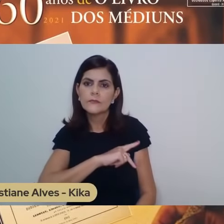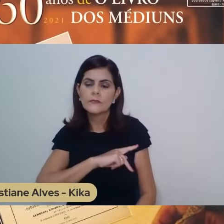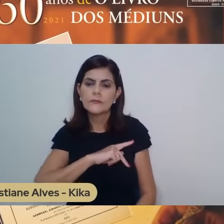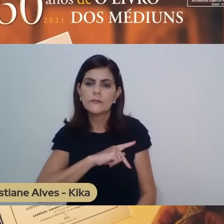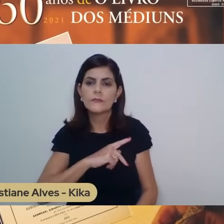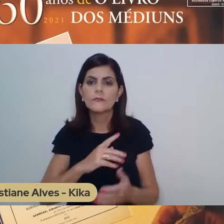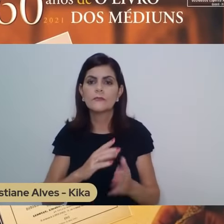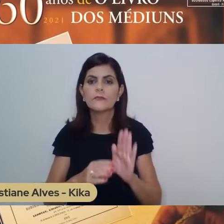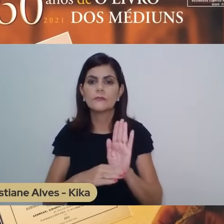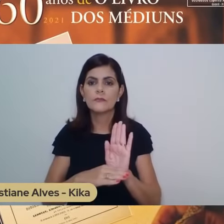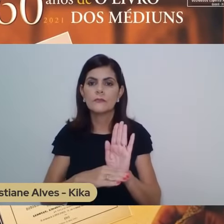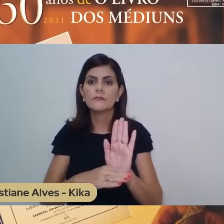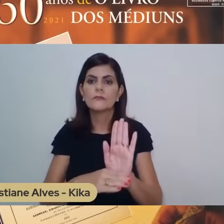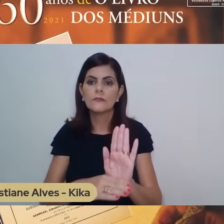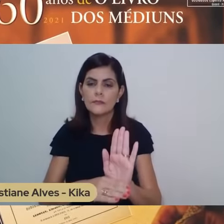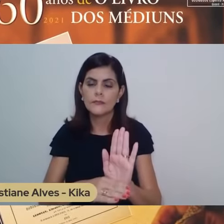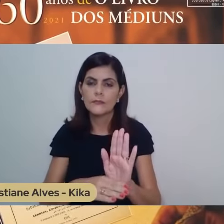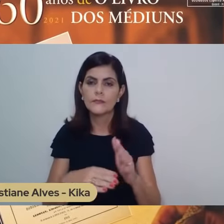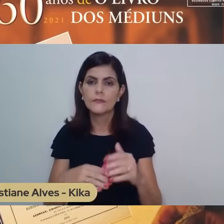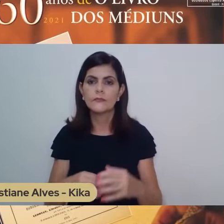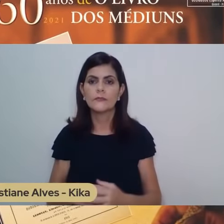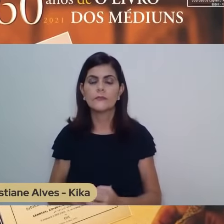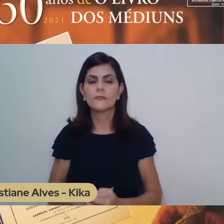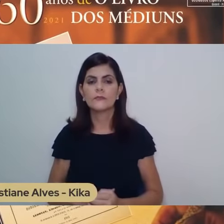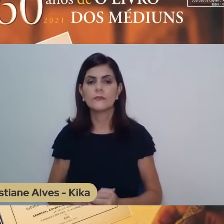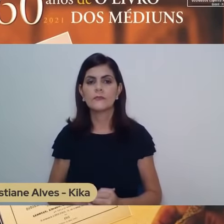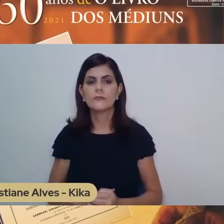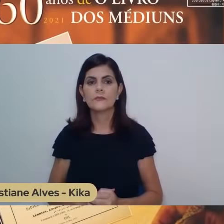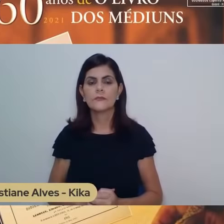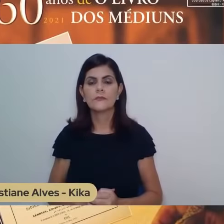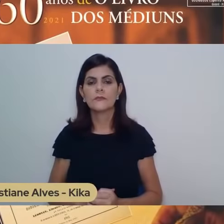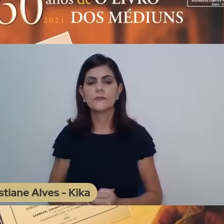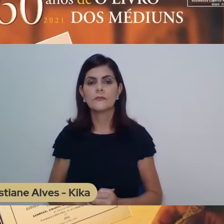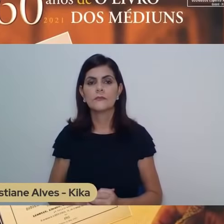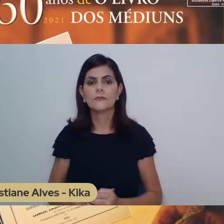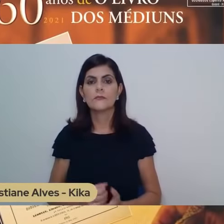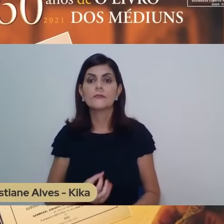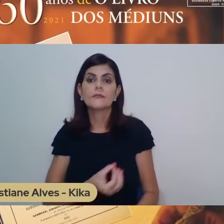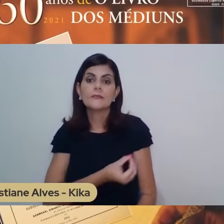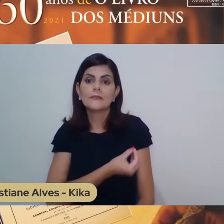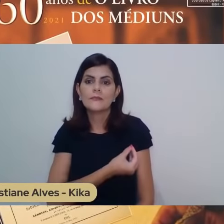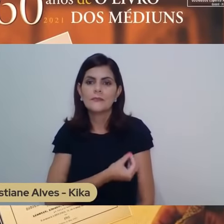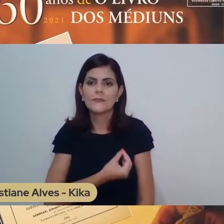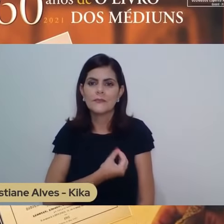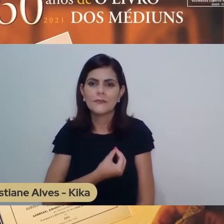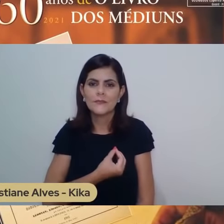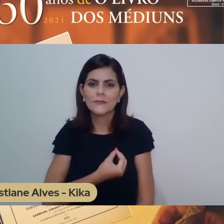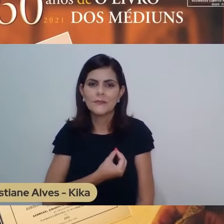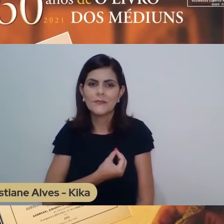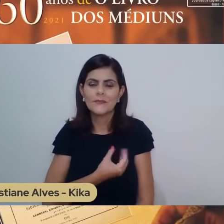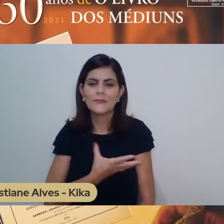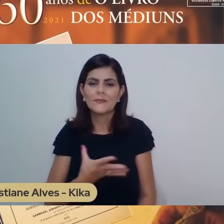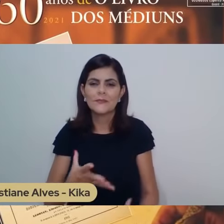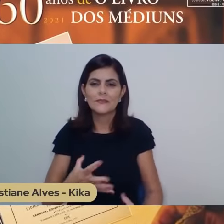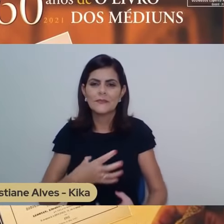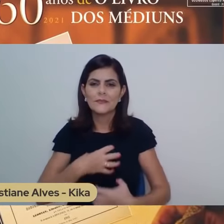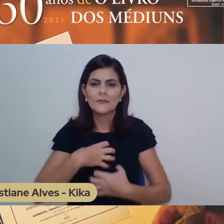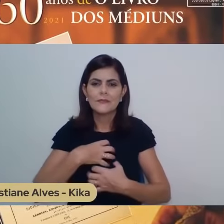mostra, será uma evidência de que a vida, quando se enriquece por dentro,